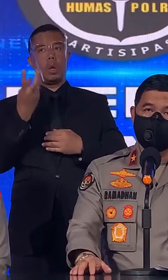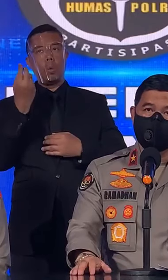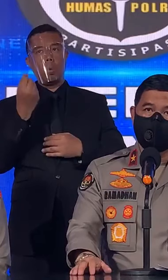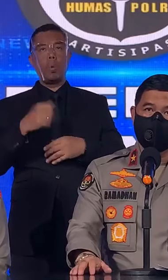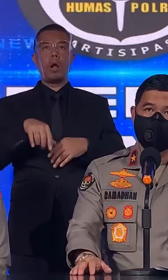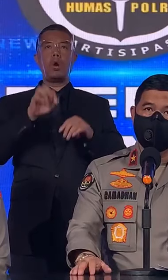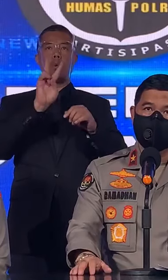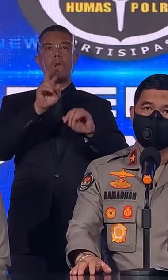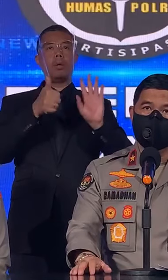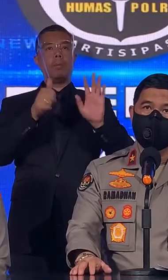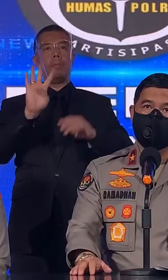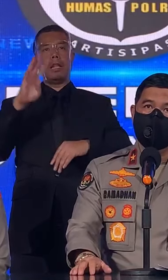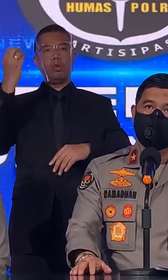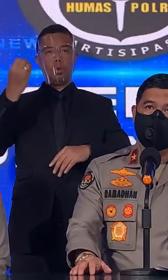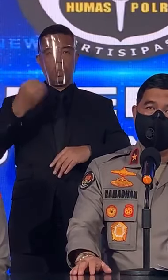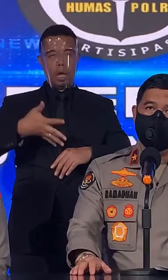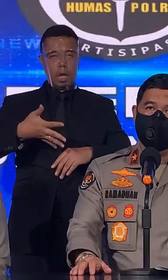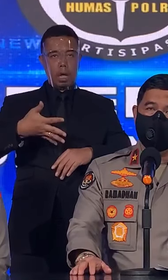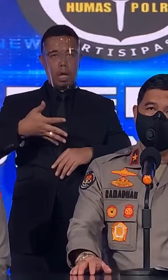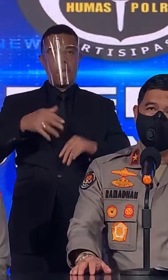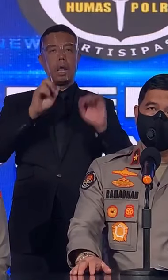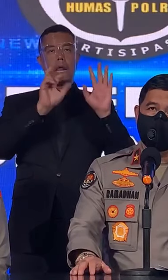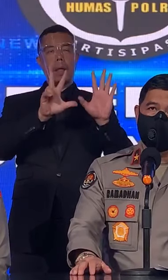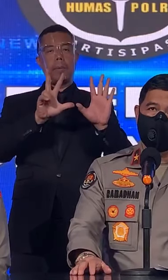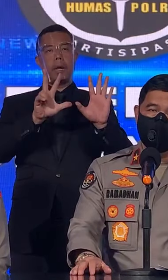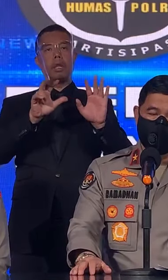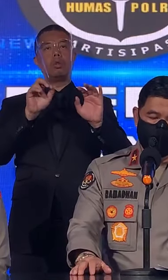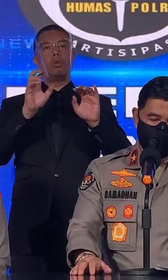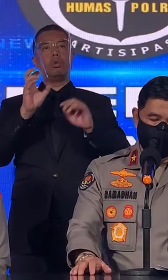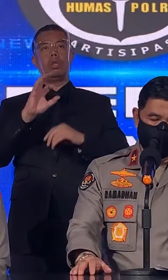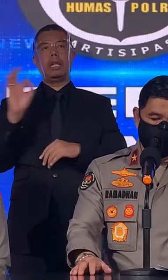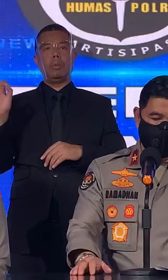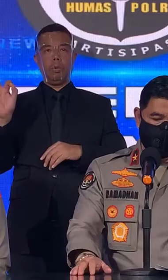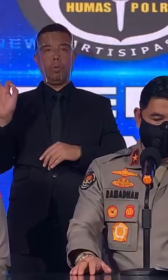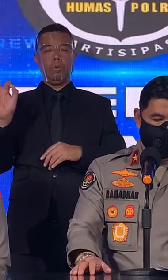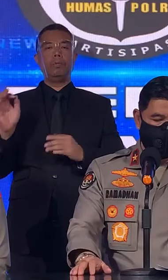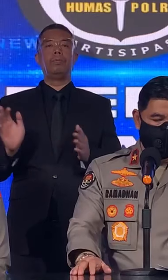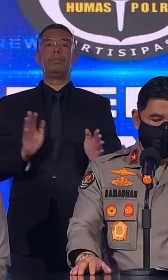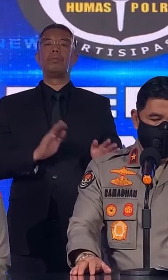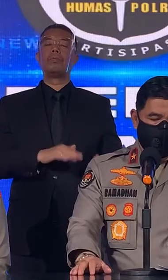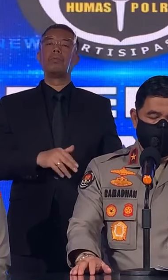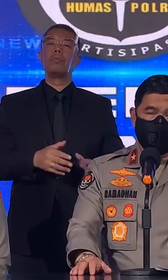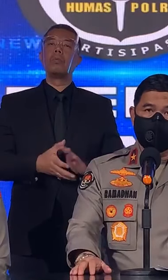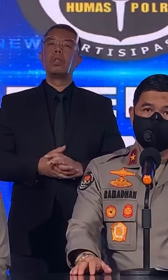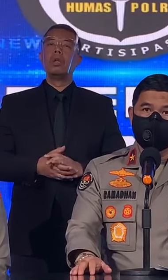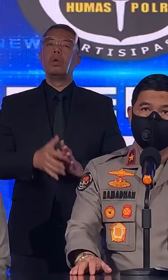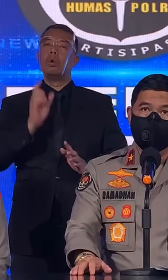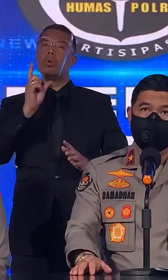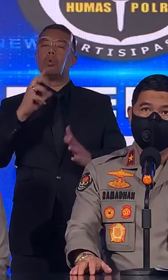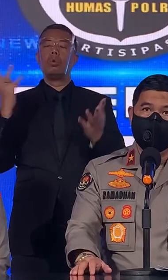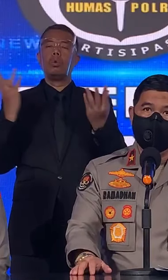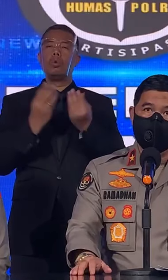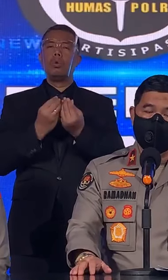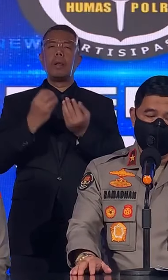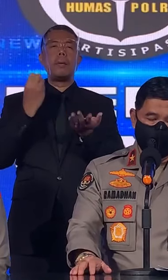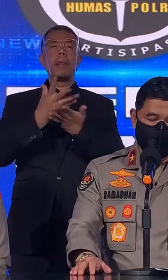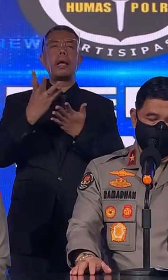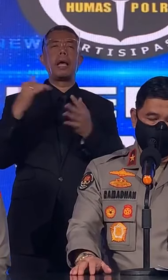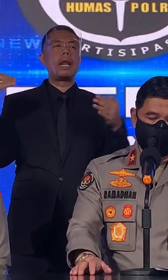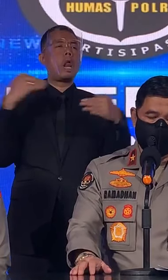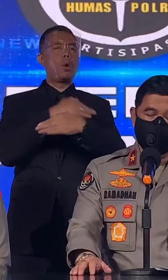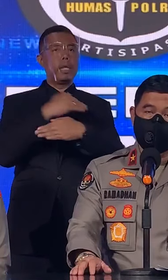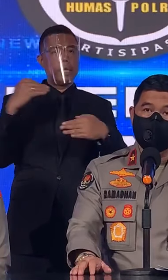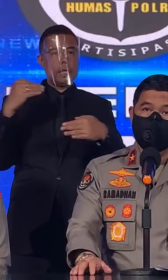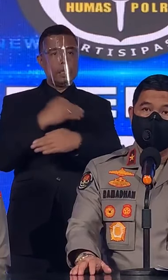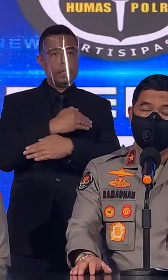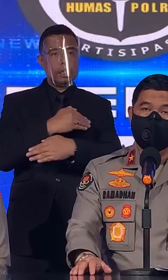264.800.000. Sedangkan untuk jumlah pelanggaran lalu